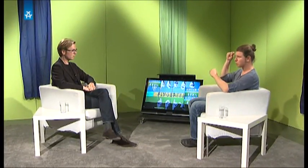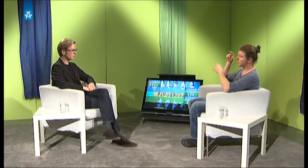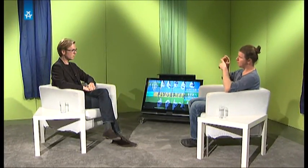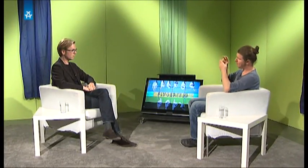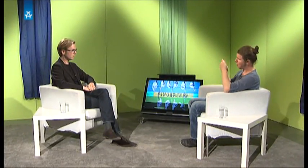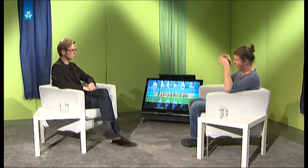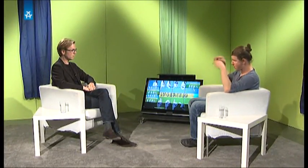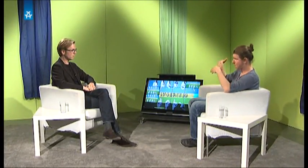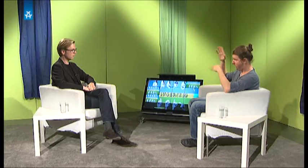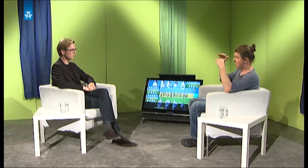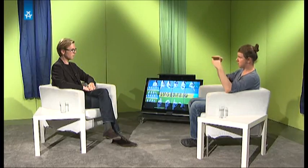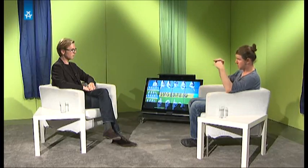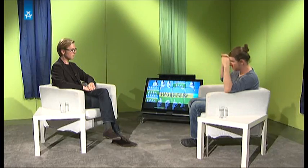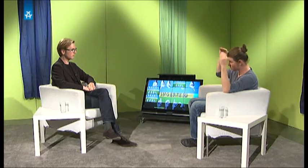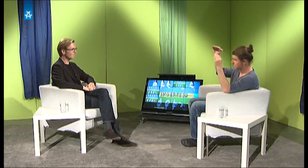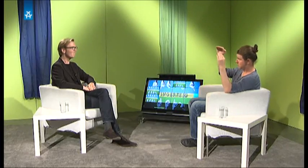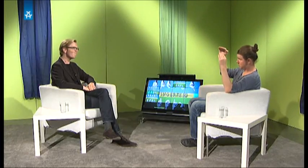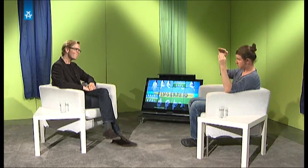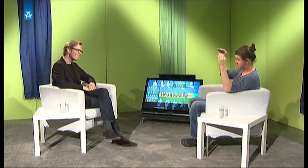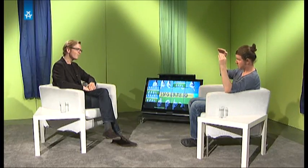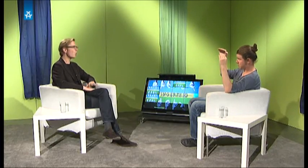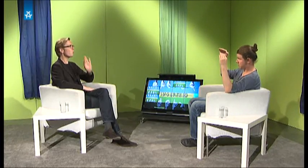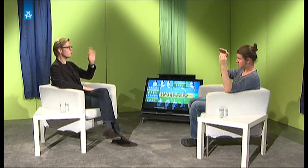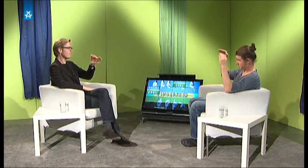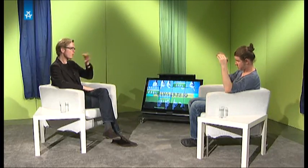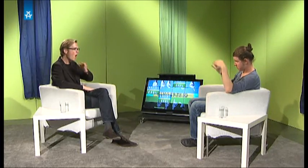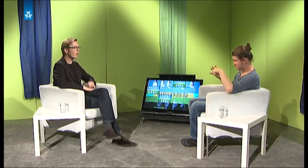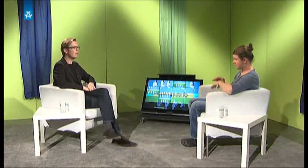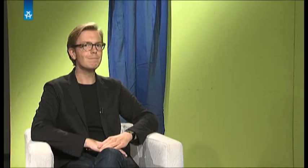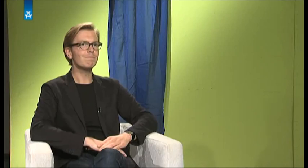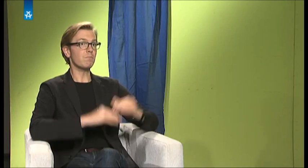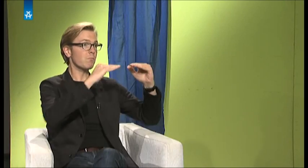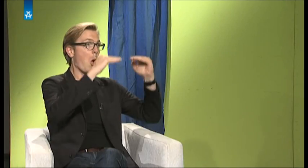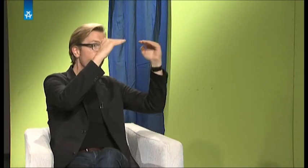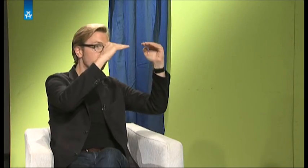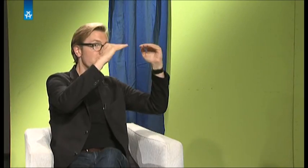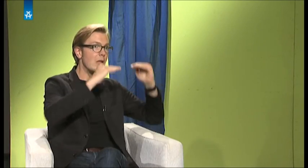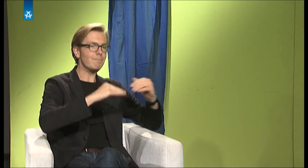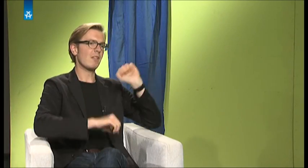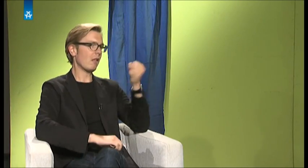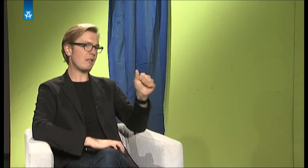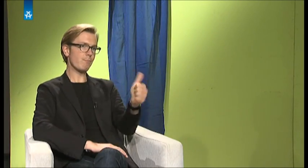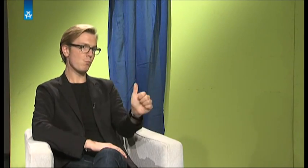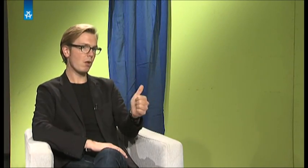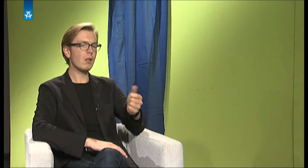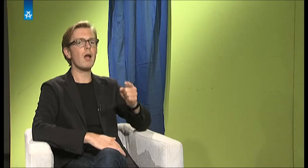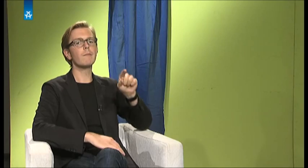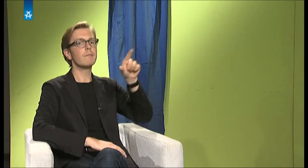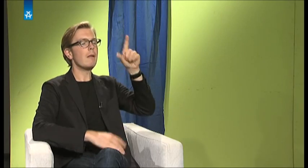USA höher? Ich habe das Gefühl, dass das Niveau, das Bilinguale Niveau, vielleicht ein bisschen höher ist in den USA als in Gallaudet,